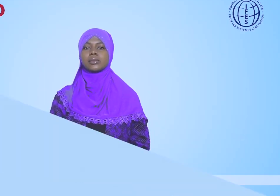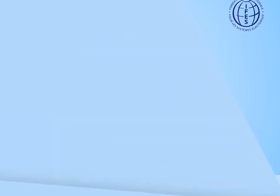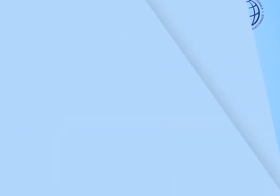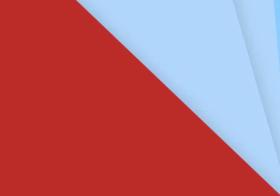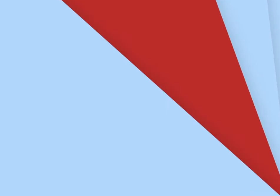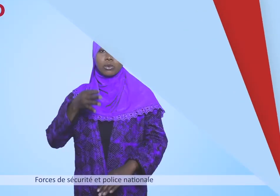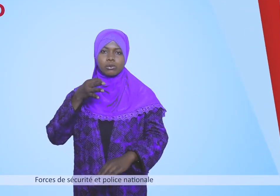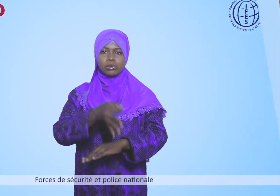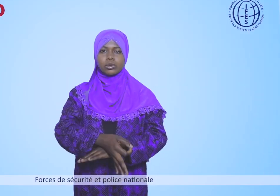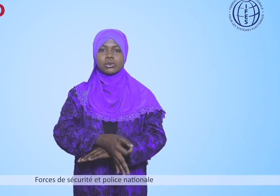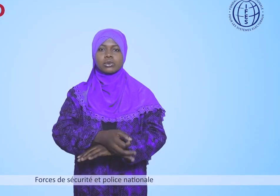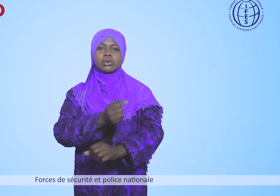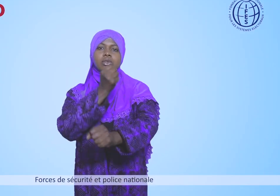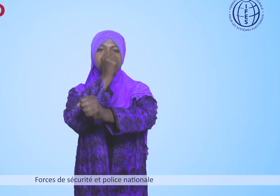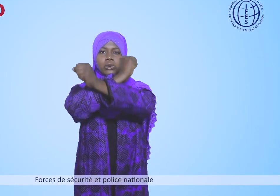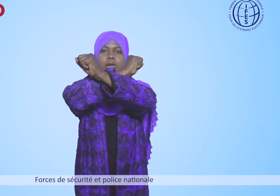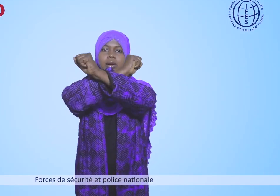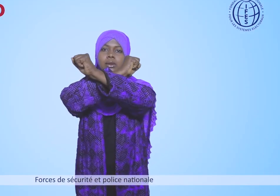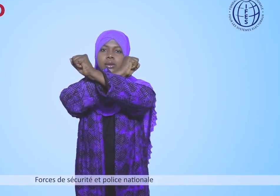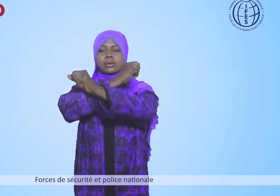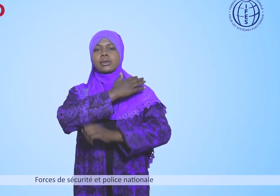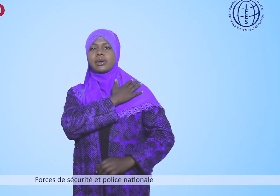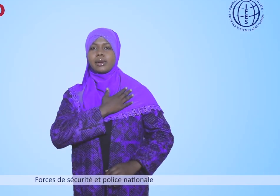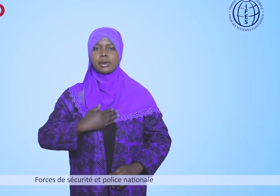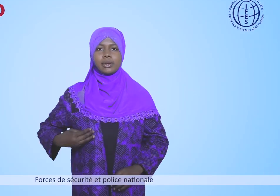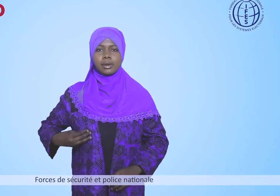Force de sécurité et police nationale Force